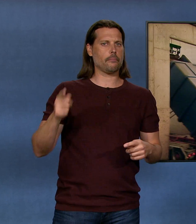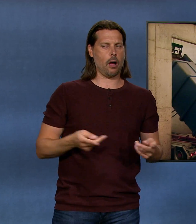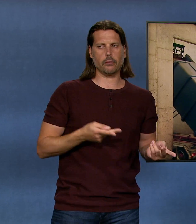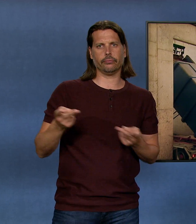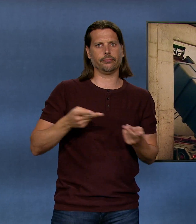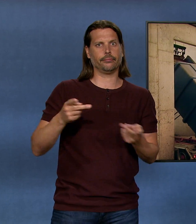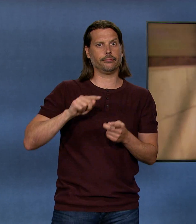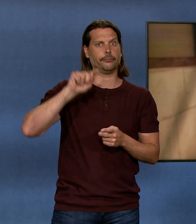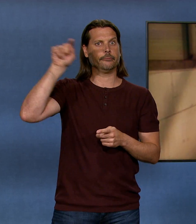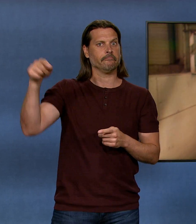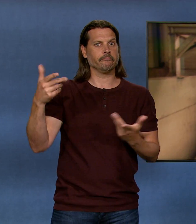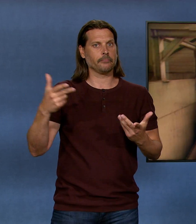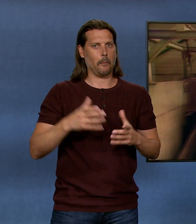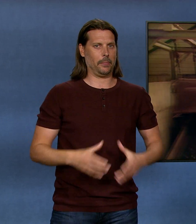dann hier auf dem Förderband